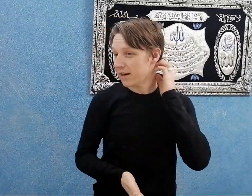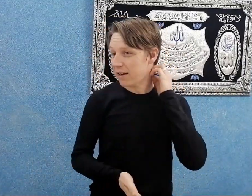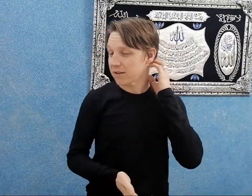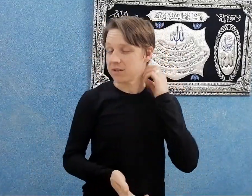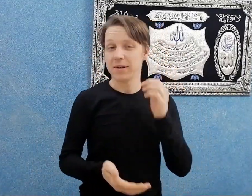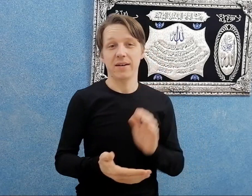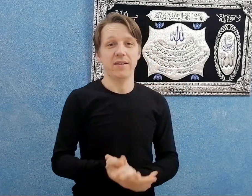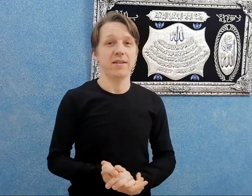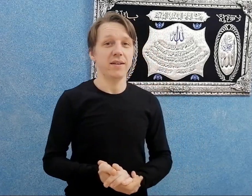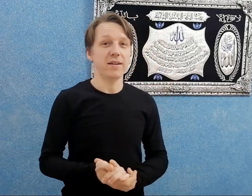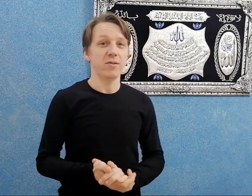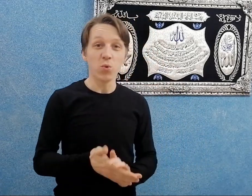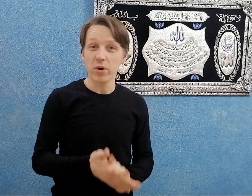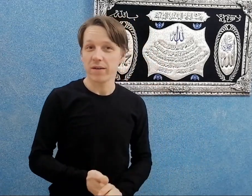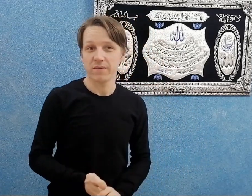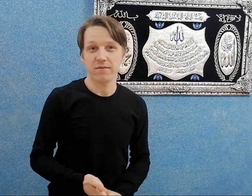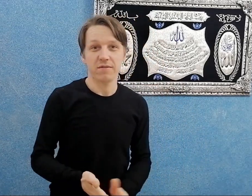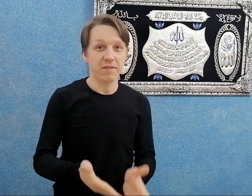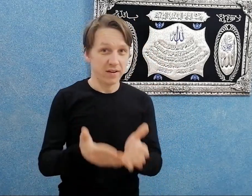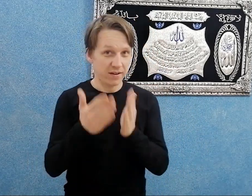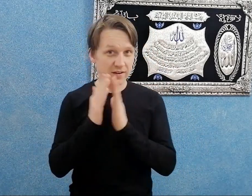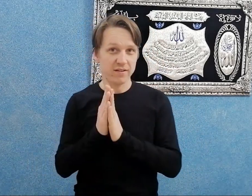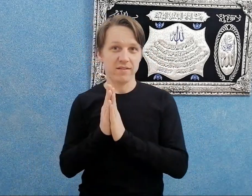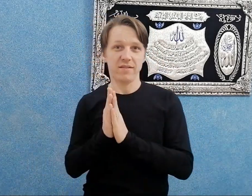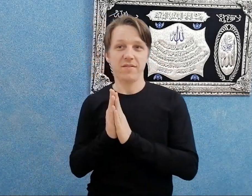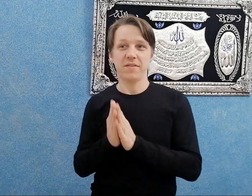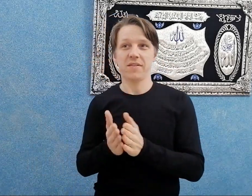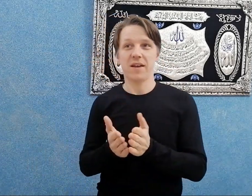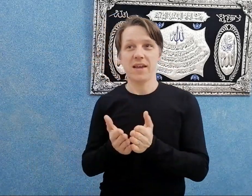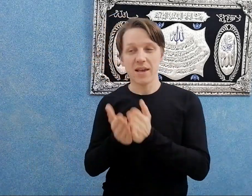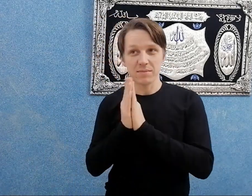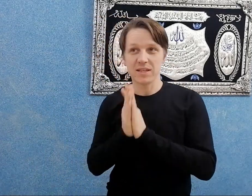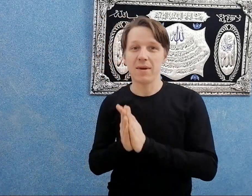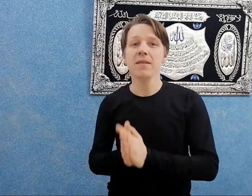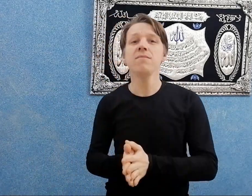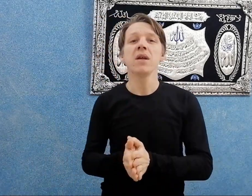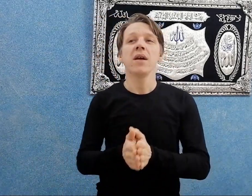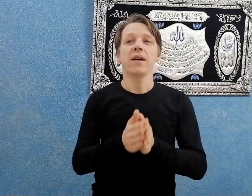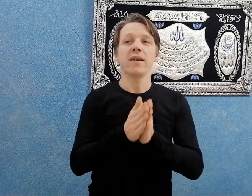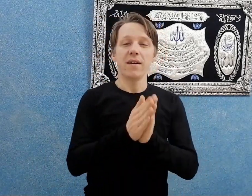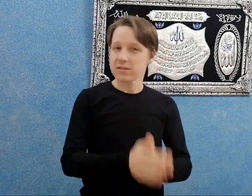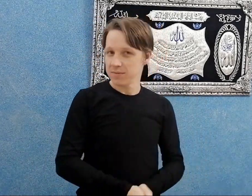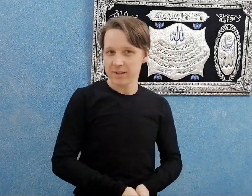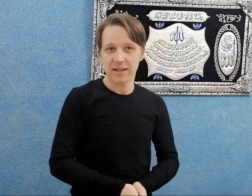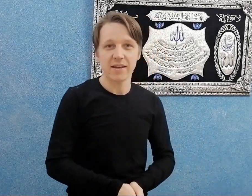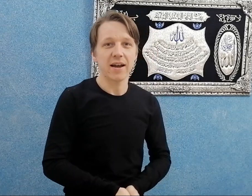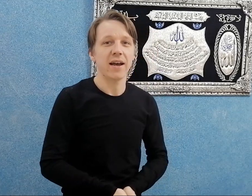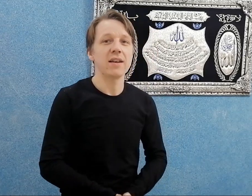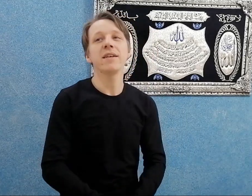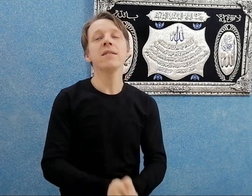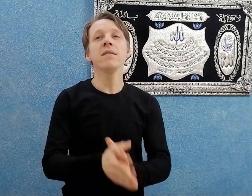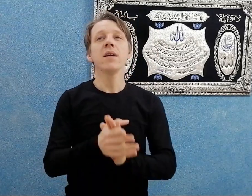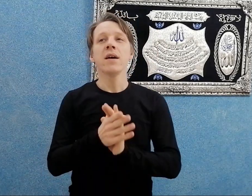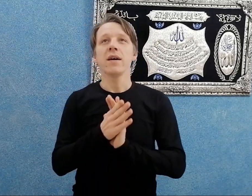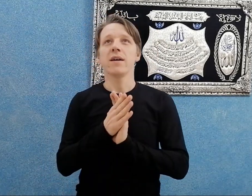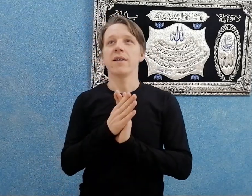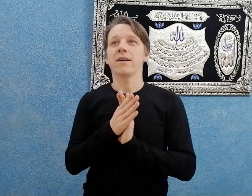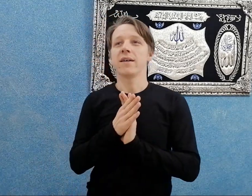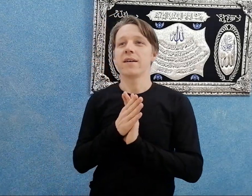العاصمة الاولى في ايام زمان. العاصمة التانية حاليا. اه